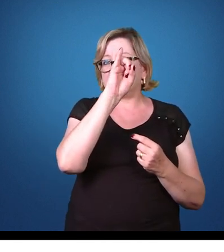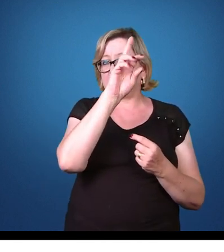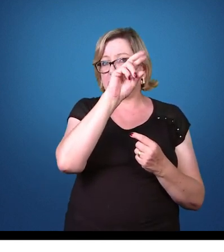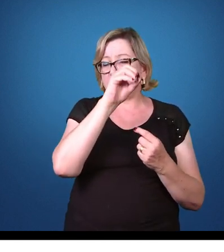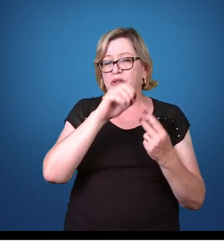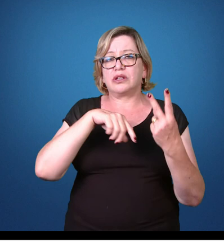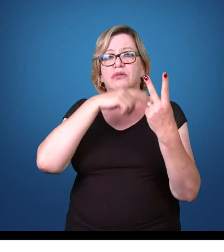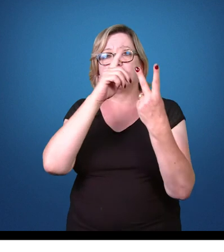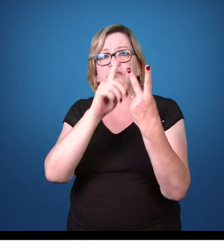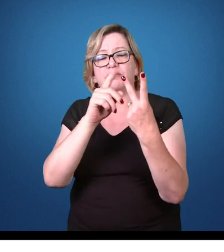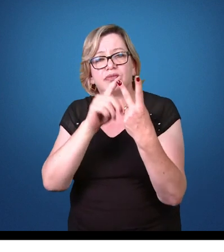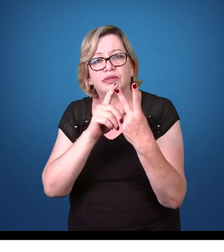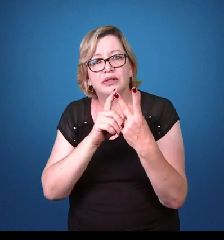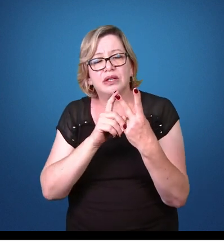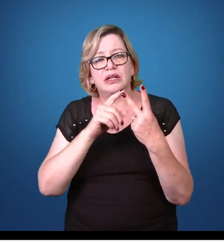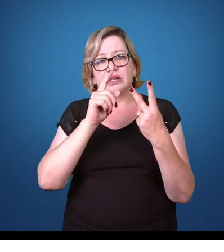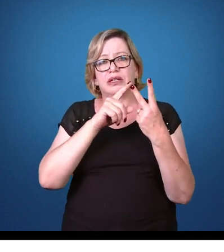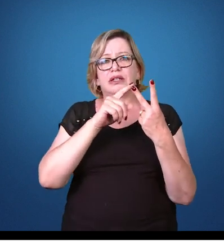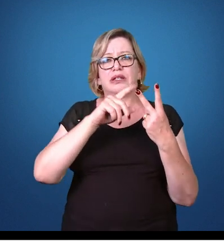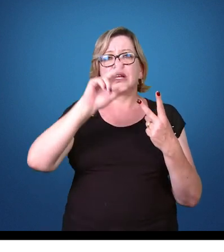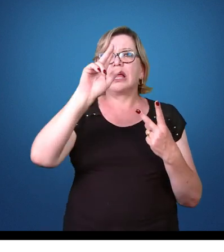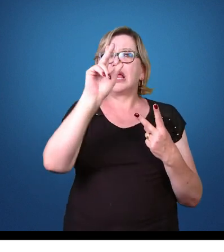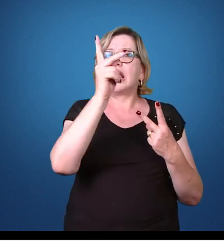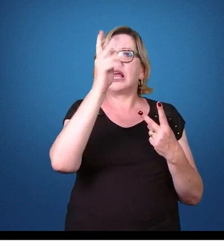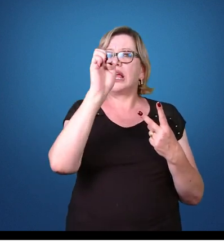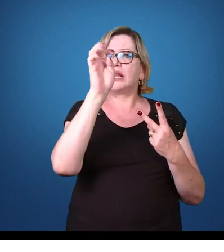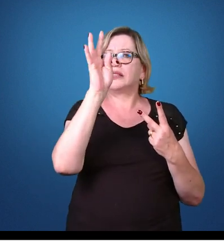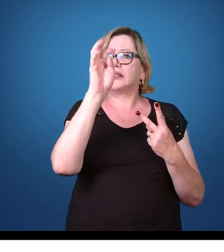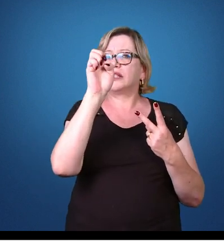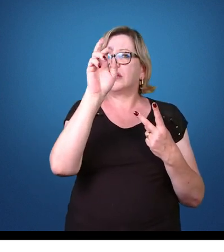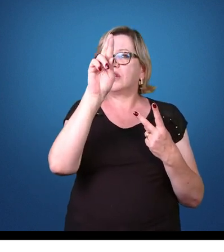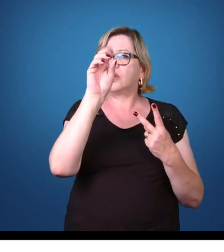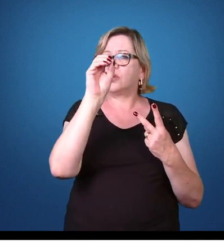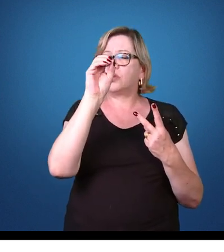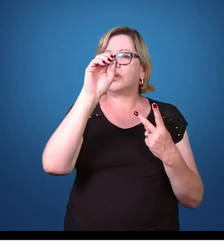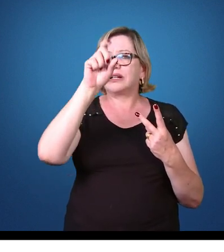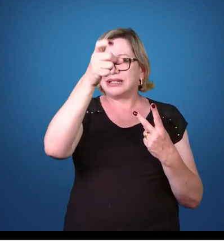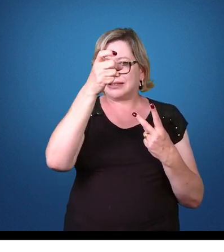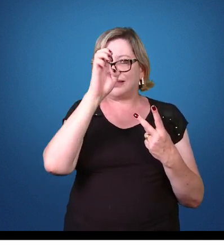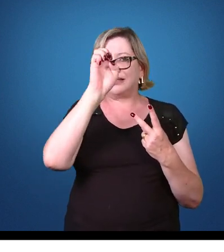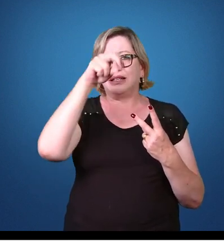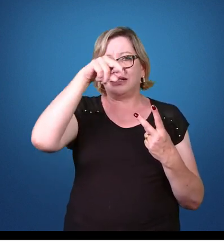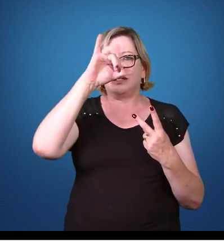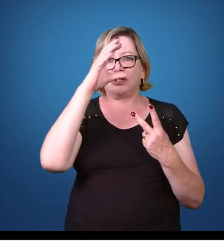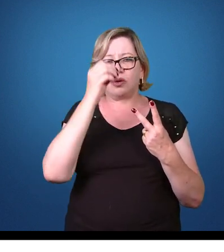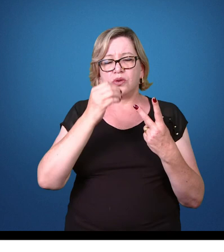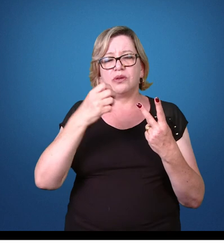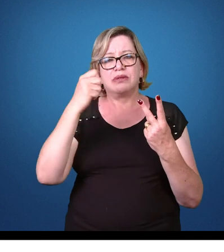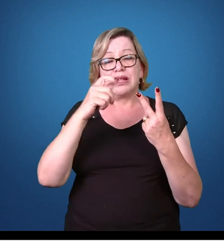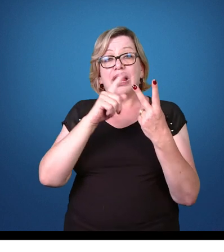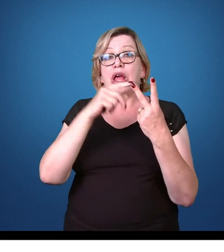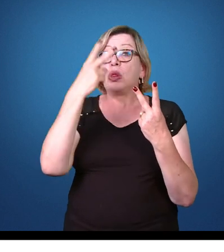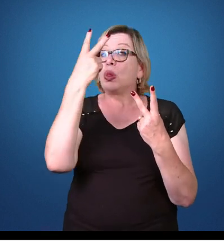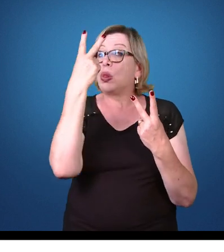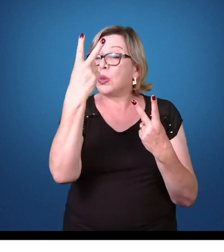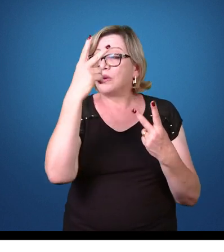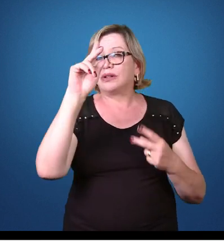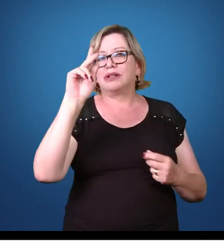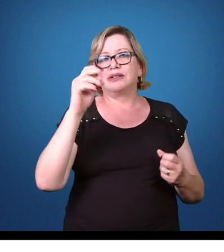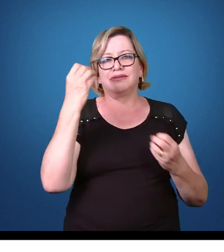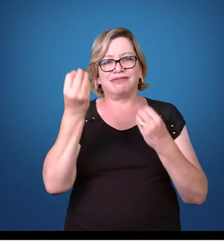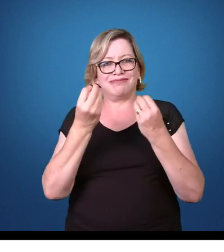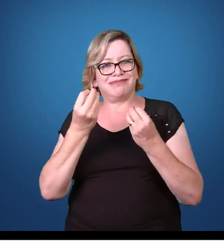doença é um ciclo heteroxênico, ou seja, precisa de dois hospedeiros, um hospedeiro intermediário e um hospedeiro